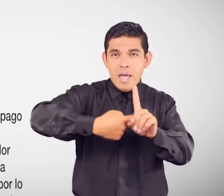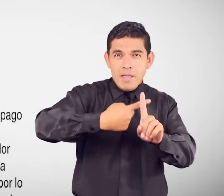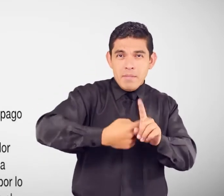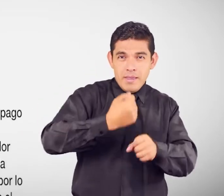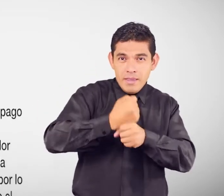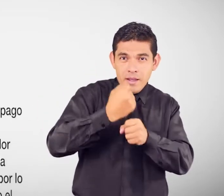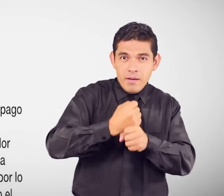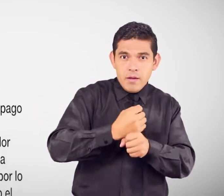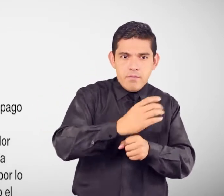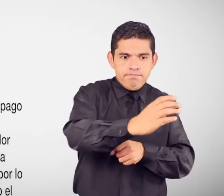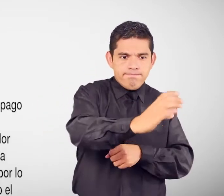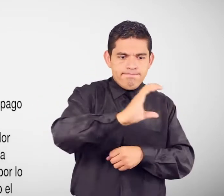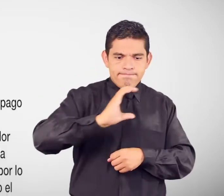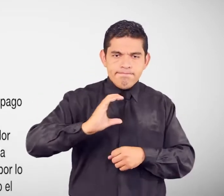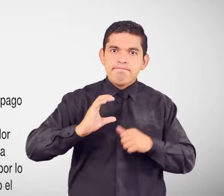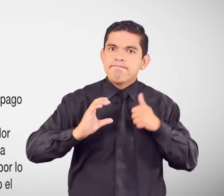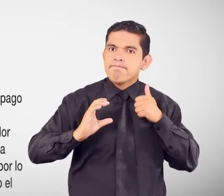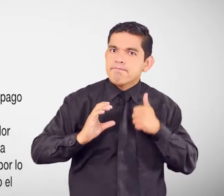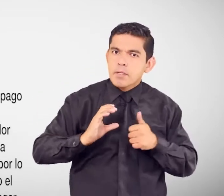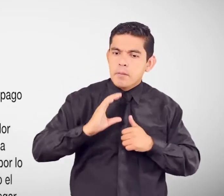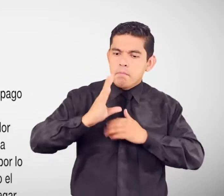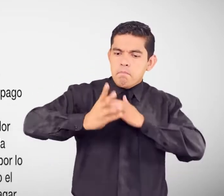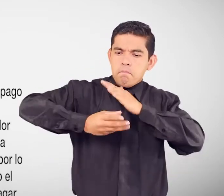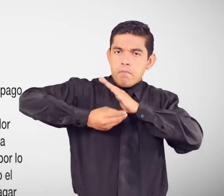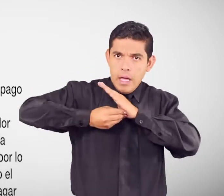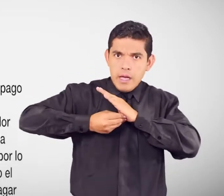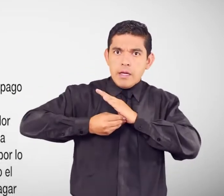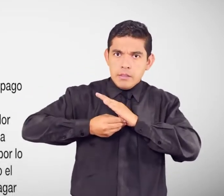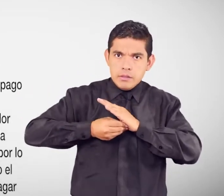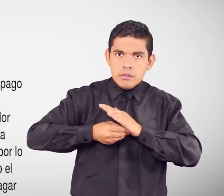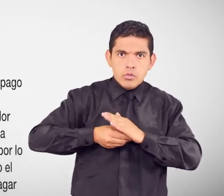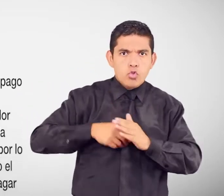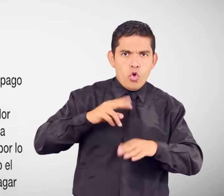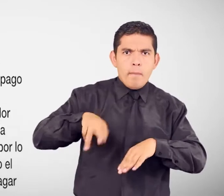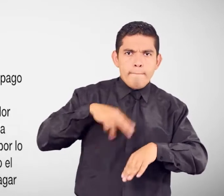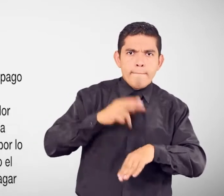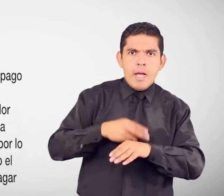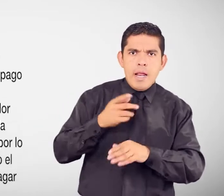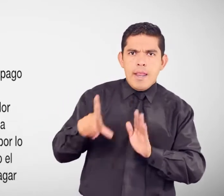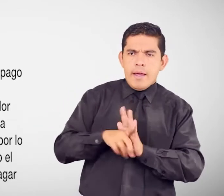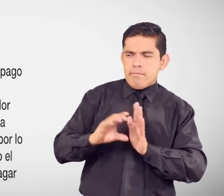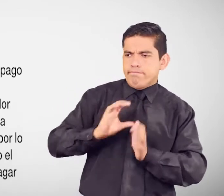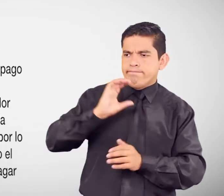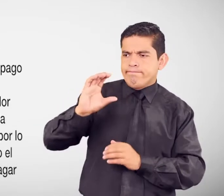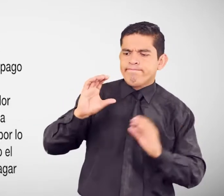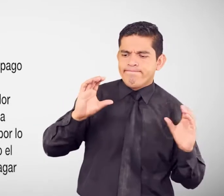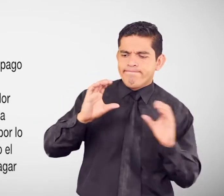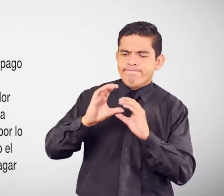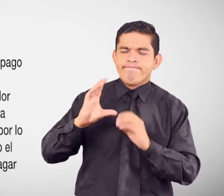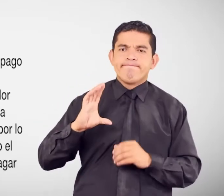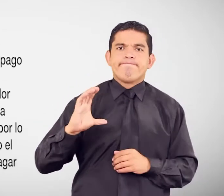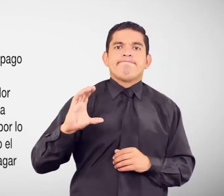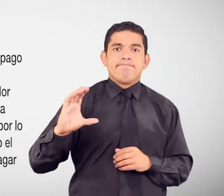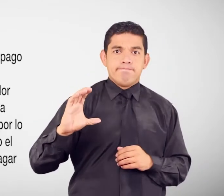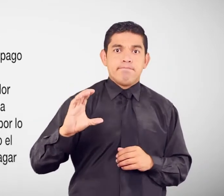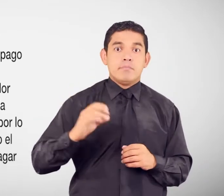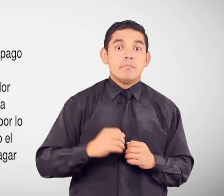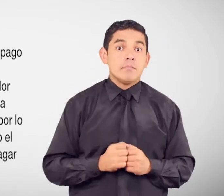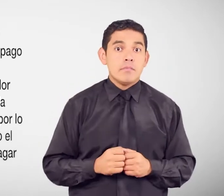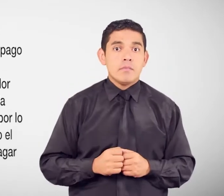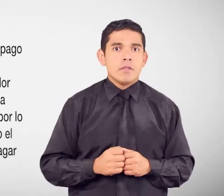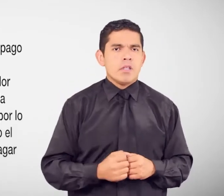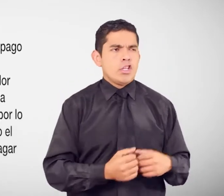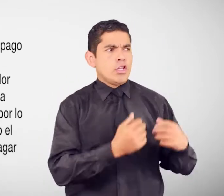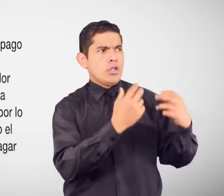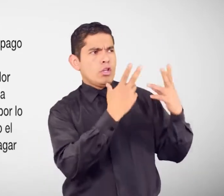discapacidad Adicionalmente De la indemnización Legal correspondiente Por lo tanto Esta negativa Se produce Cuando